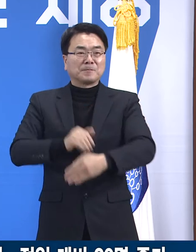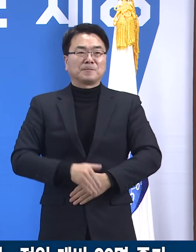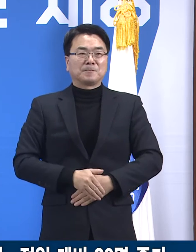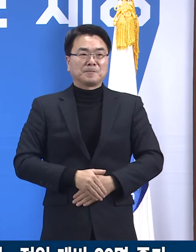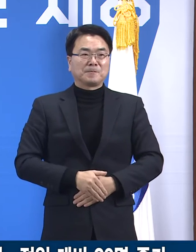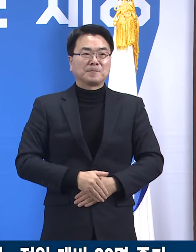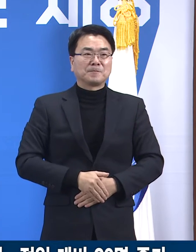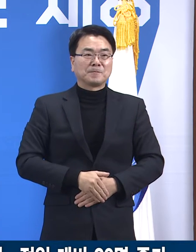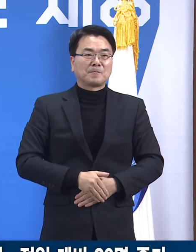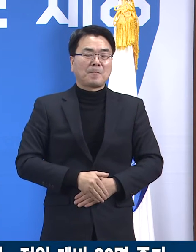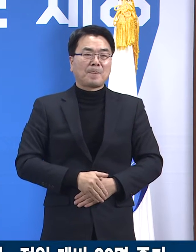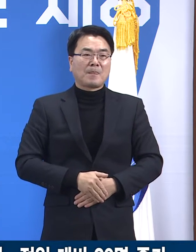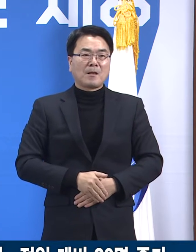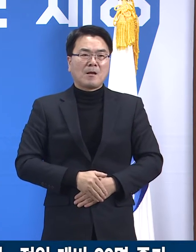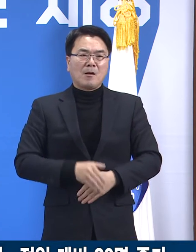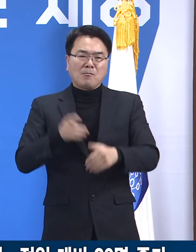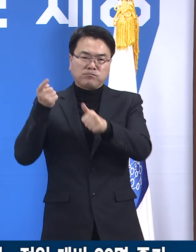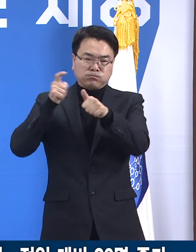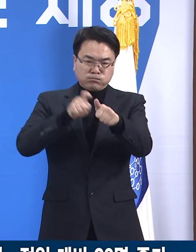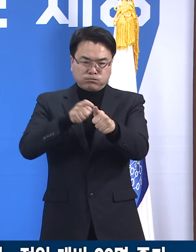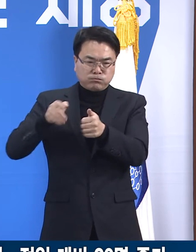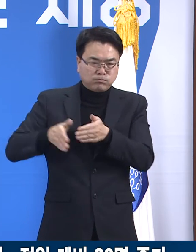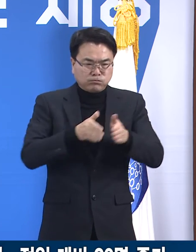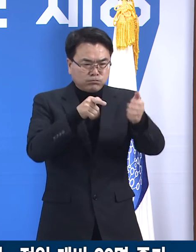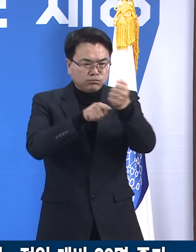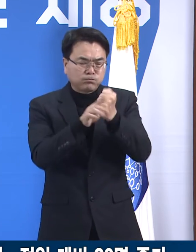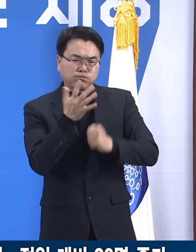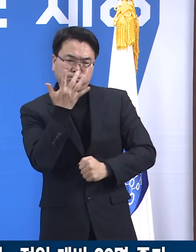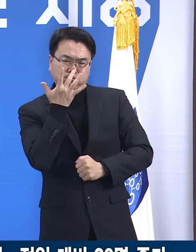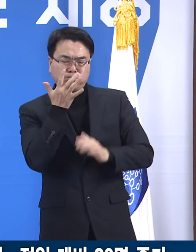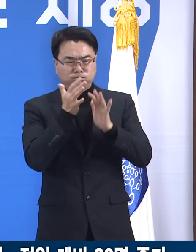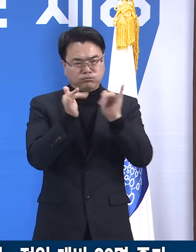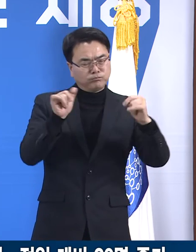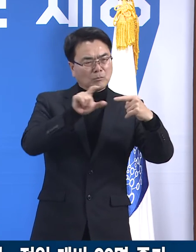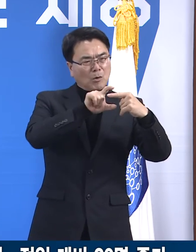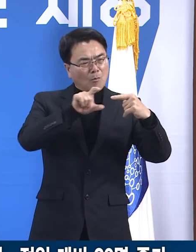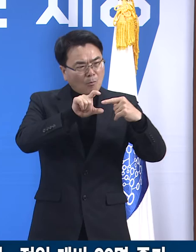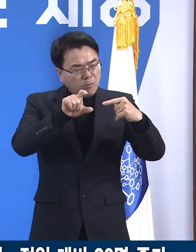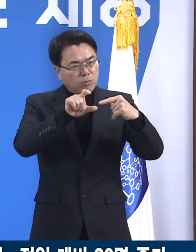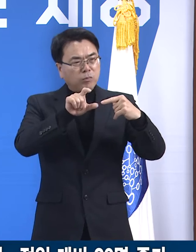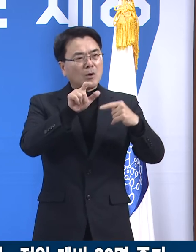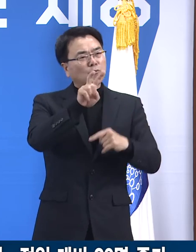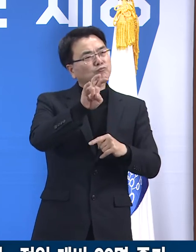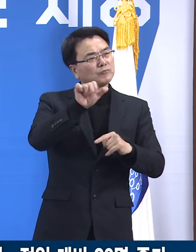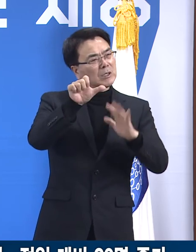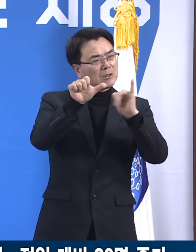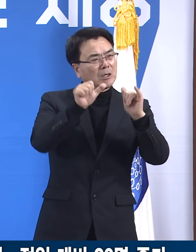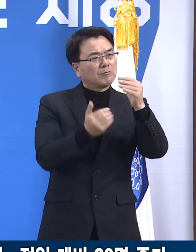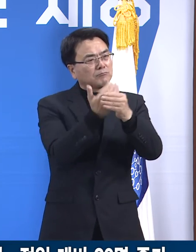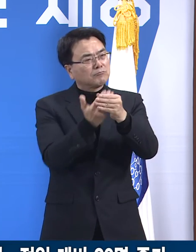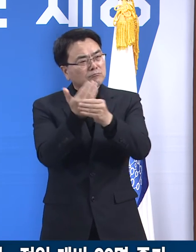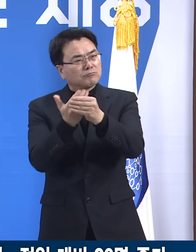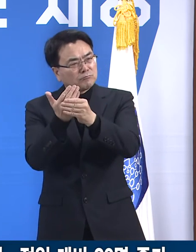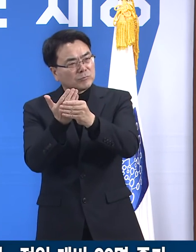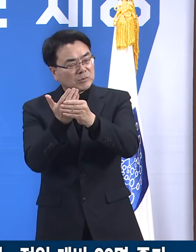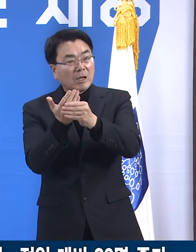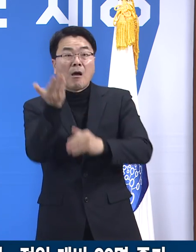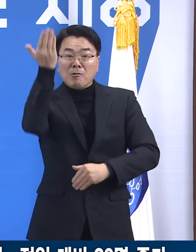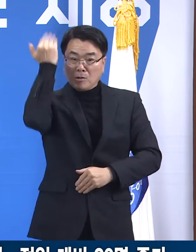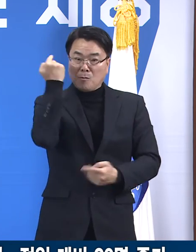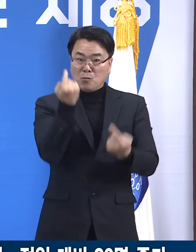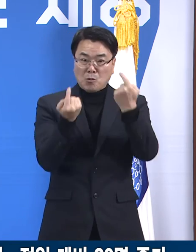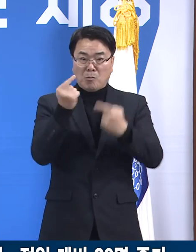진단일 당시 감염 경로를 알 수 없는 확진자는 일평균 25명이었습니다. 전주 41명 대비